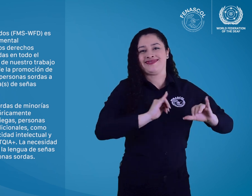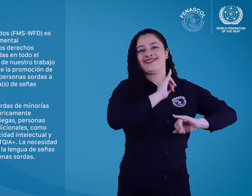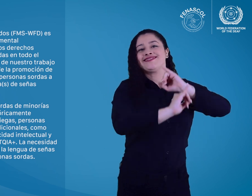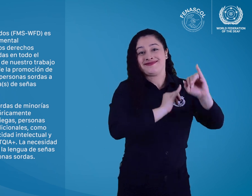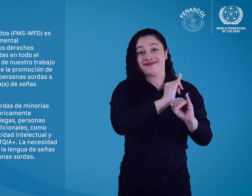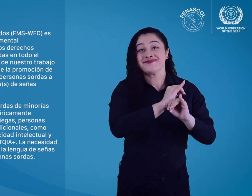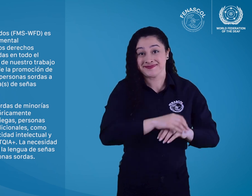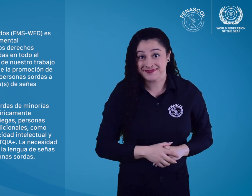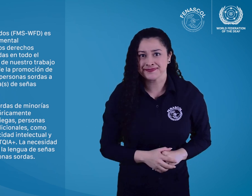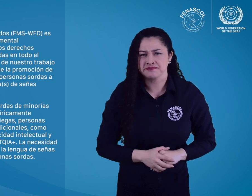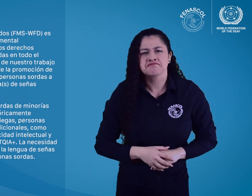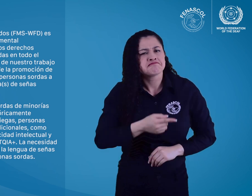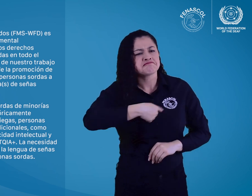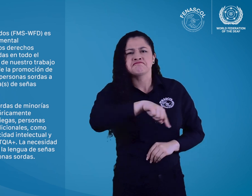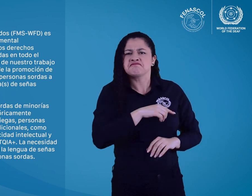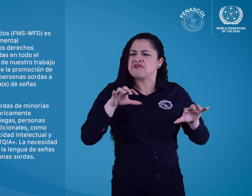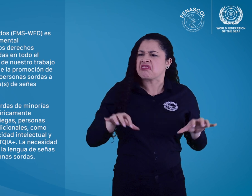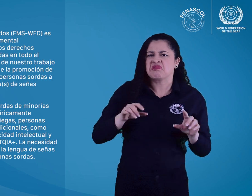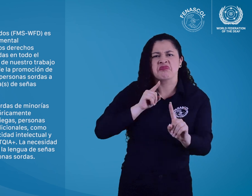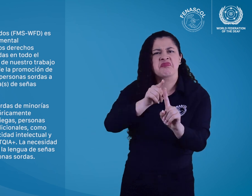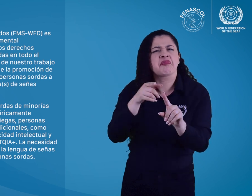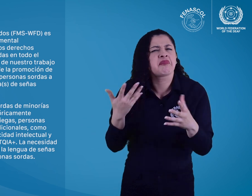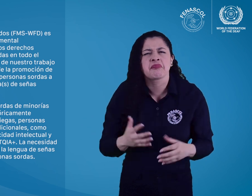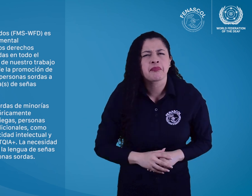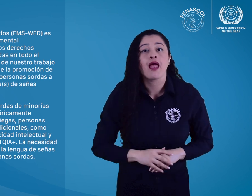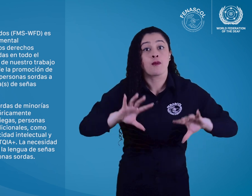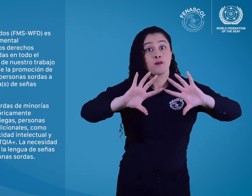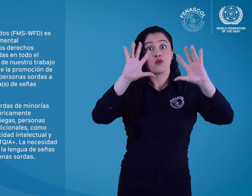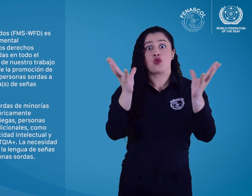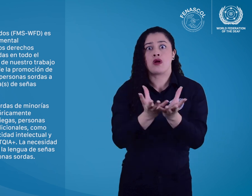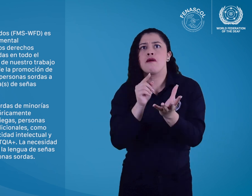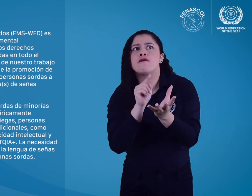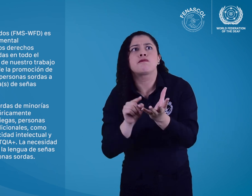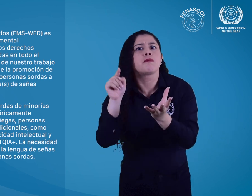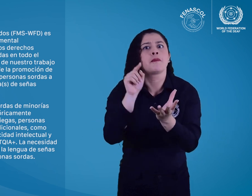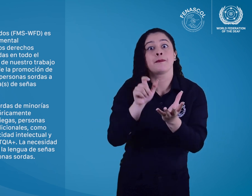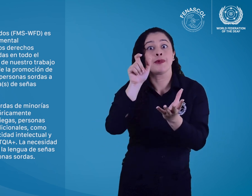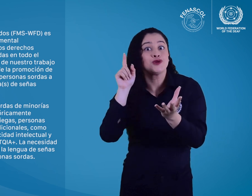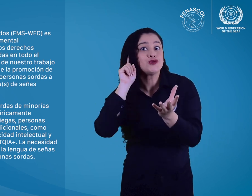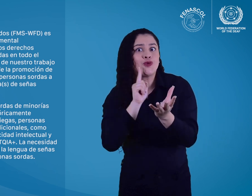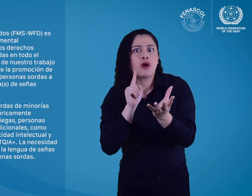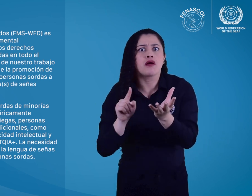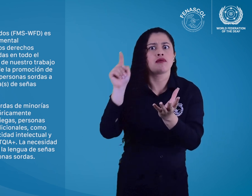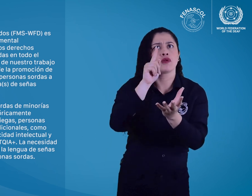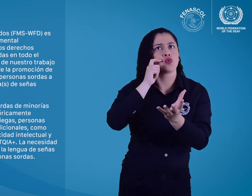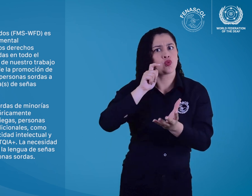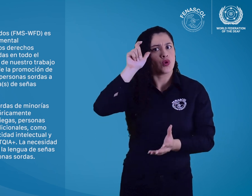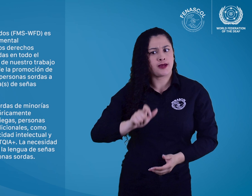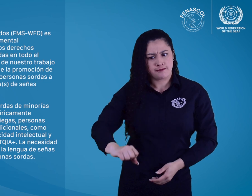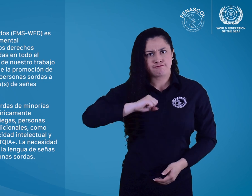que promueve los derechos humanos de las personas sordas en todo el mundo. Una